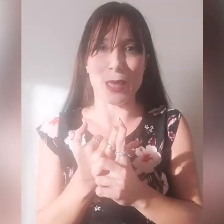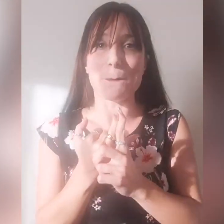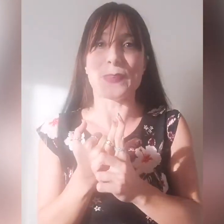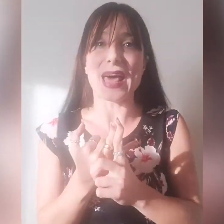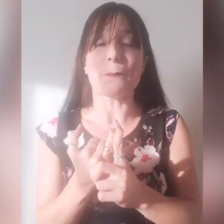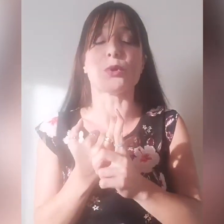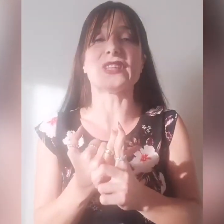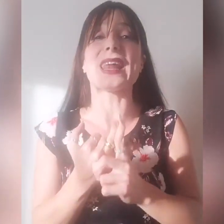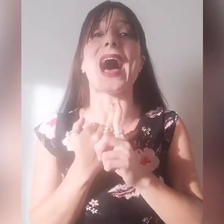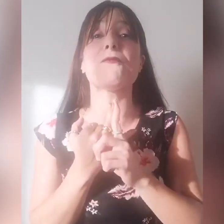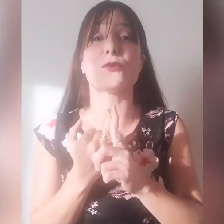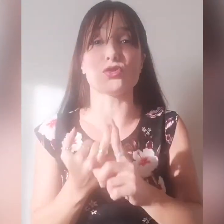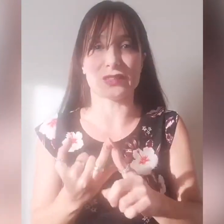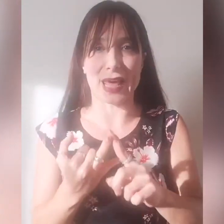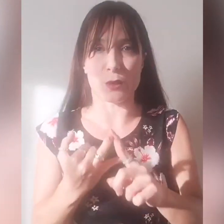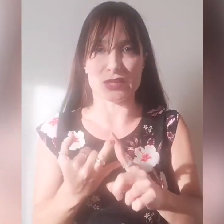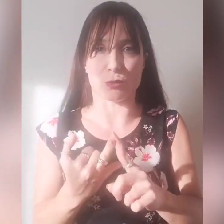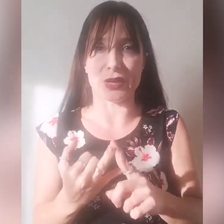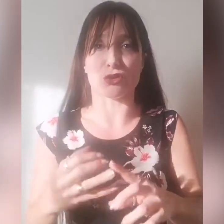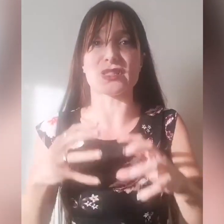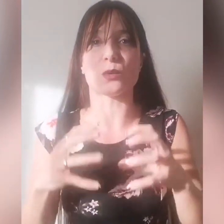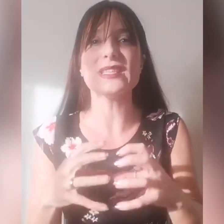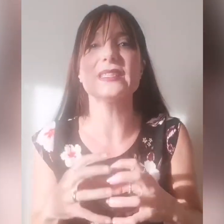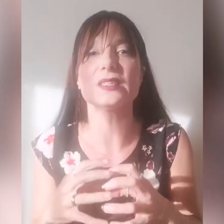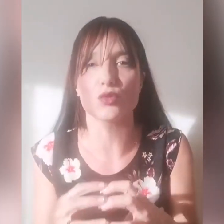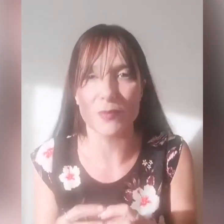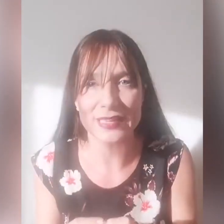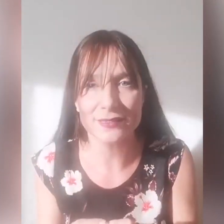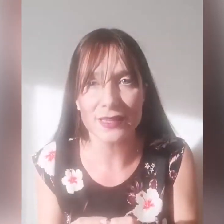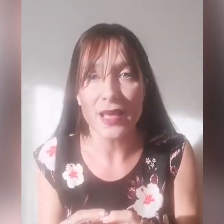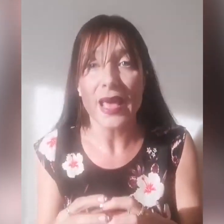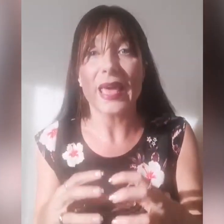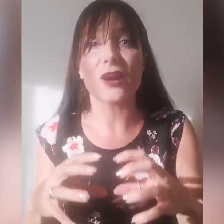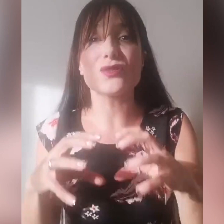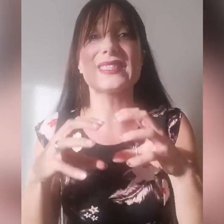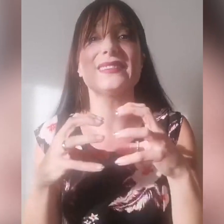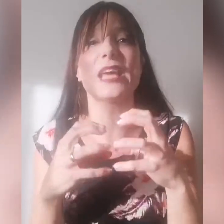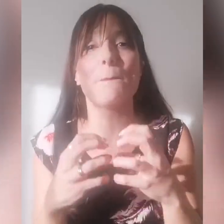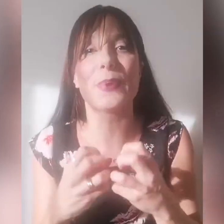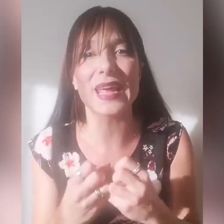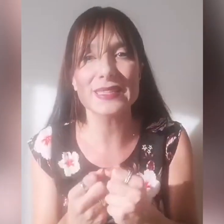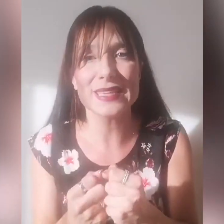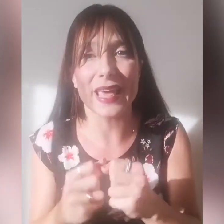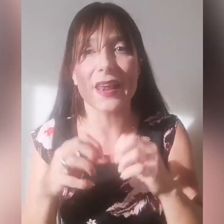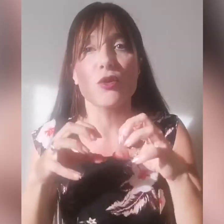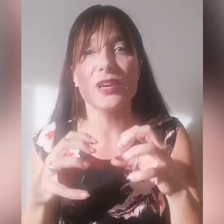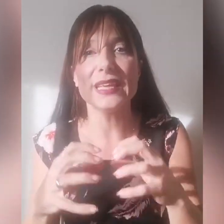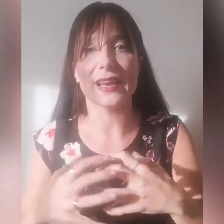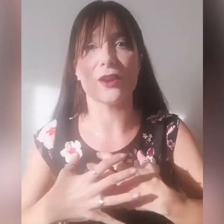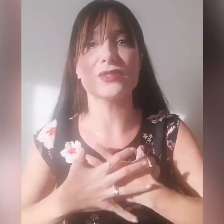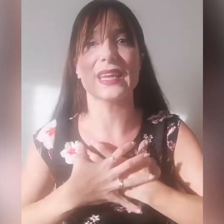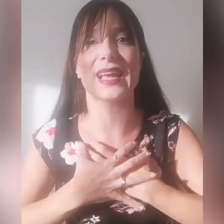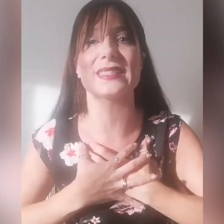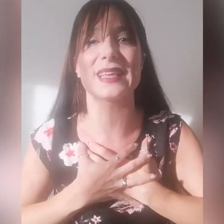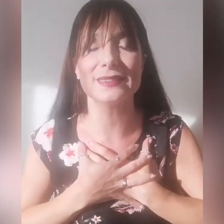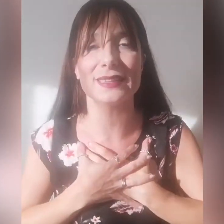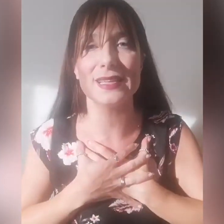per poter affrontare questo periodo, se questi strumenti erano stati appresi, erano lì nella nostra cassetta degli